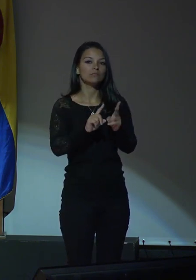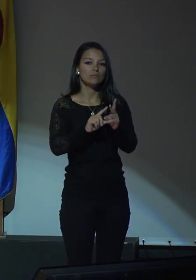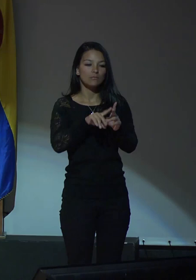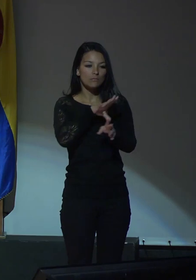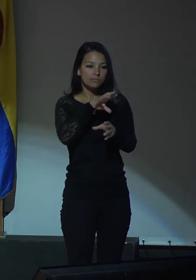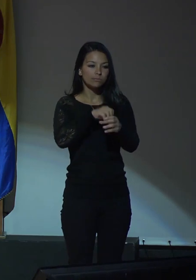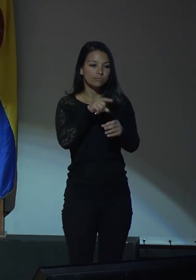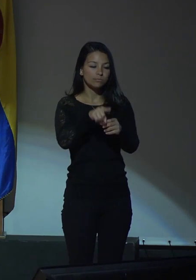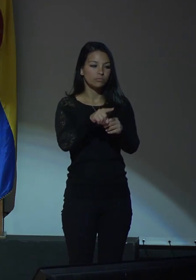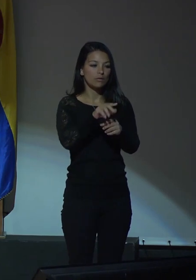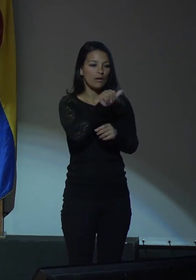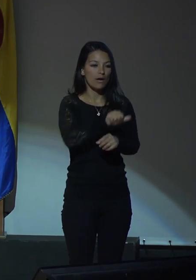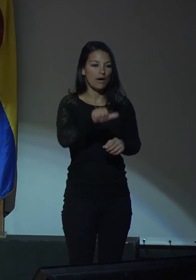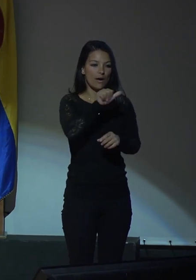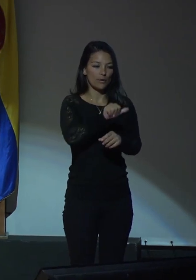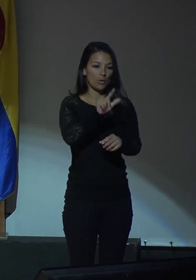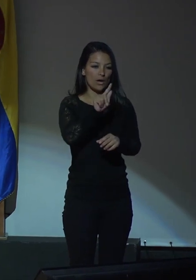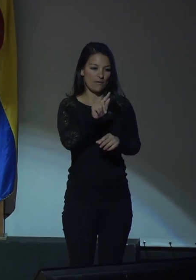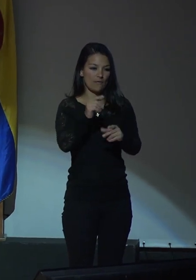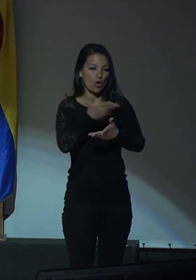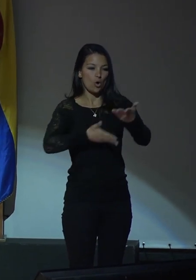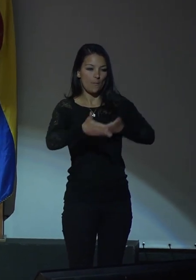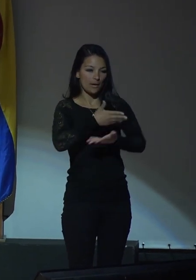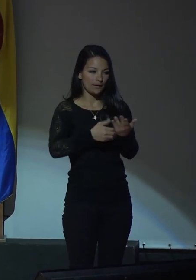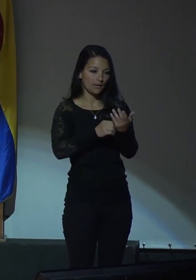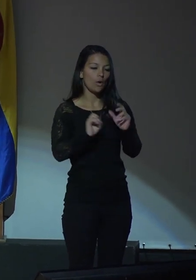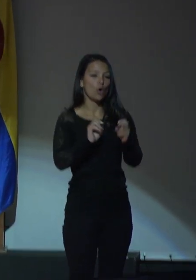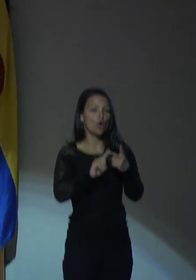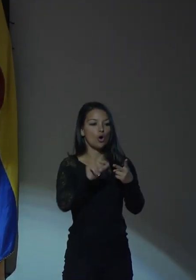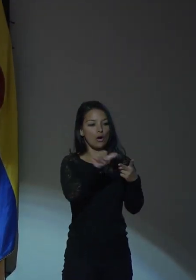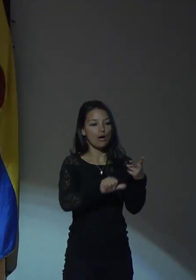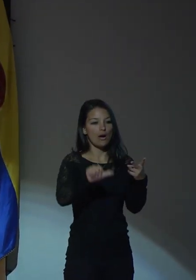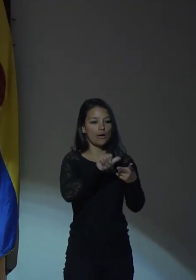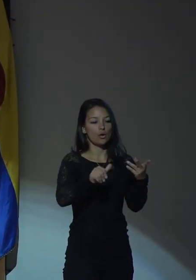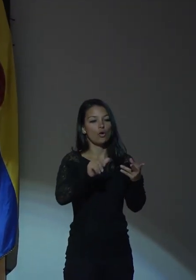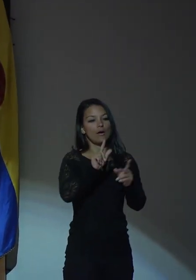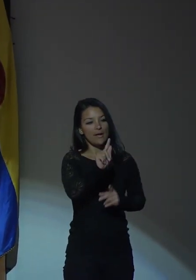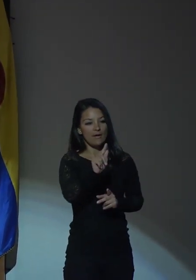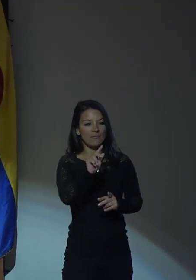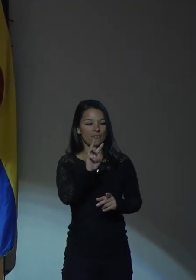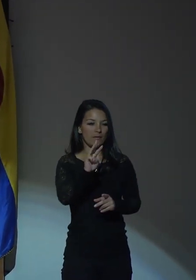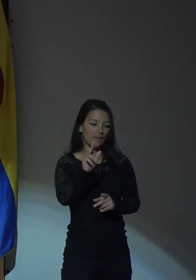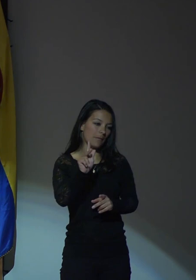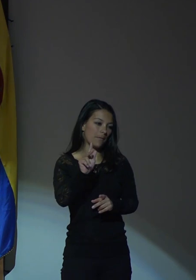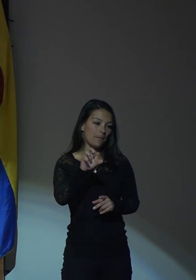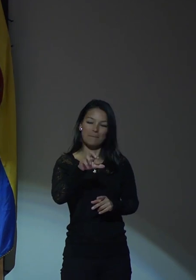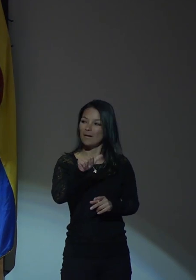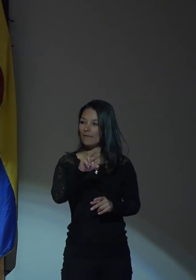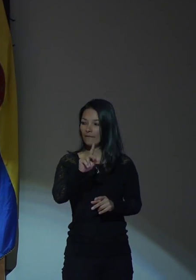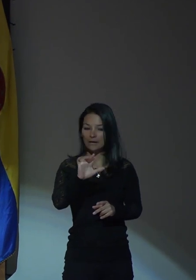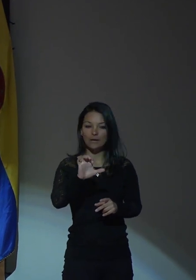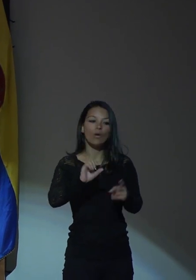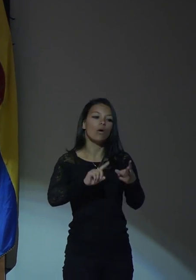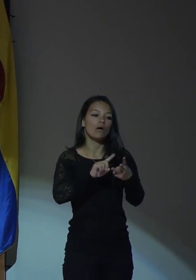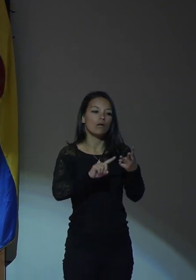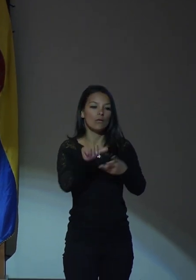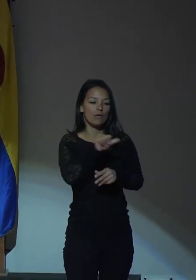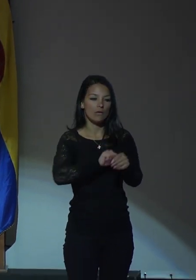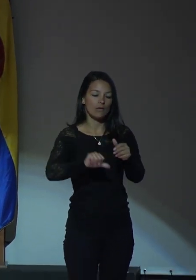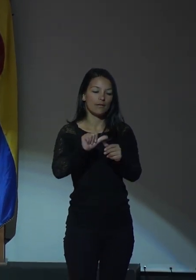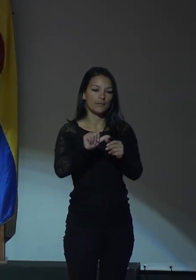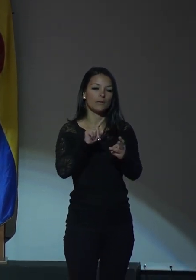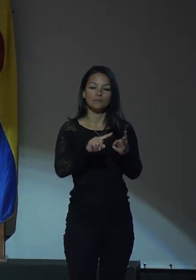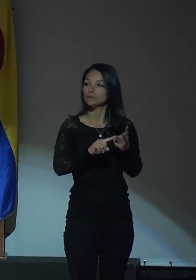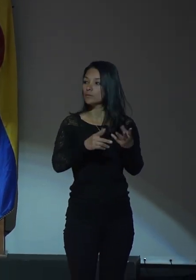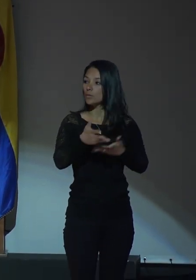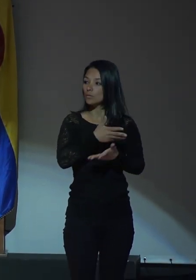arroba fcompartilcol, arroba fmafre, arroba colombiaoei y se une arroba palabra